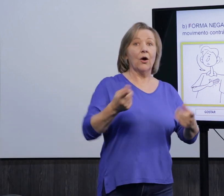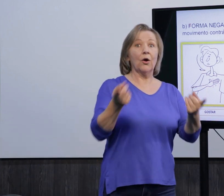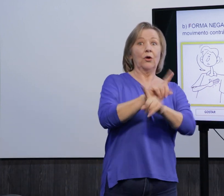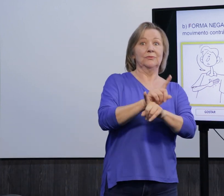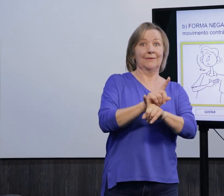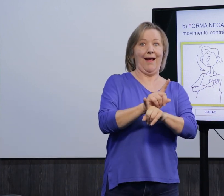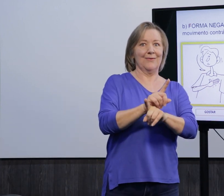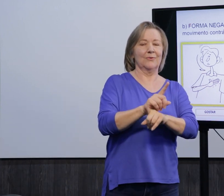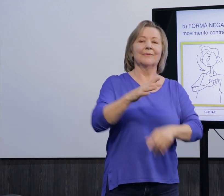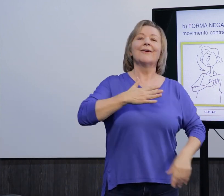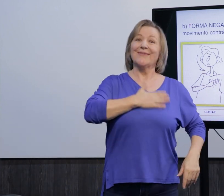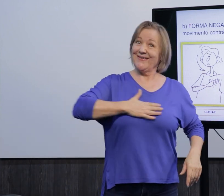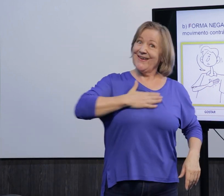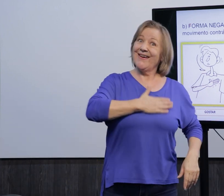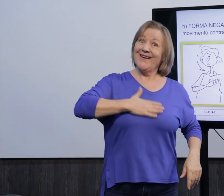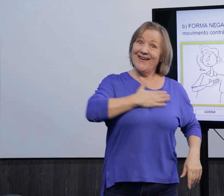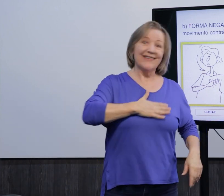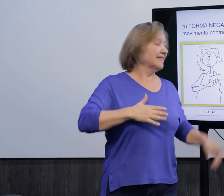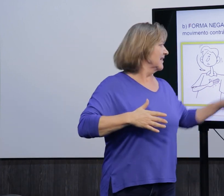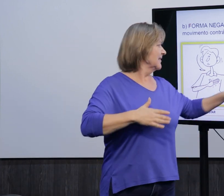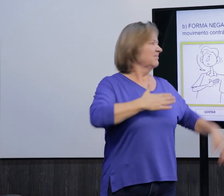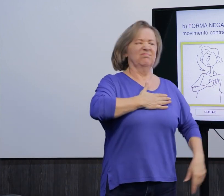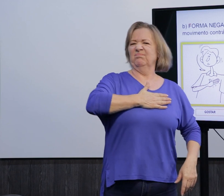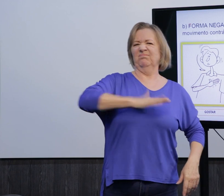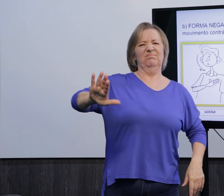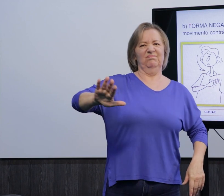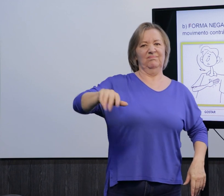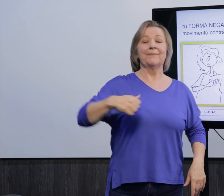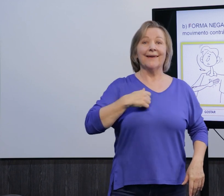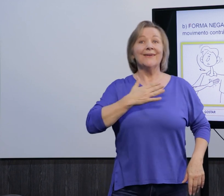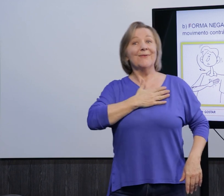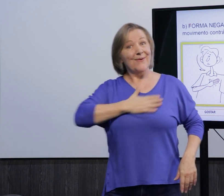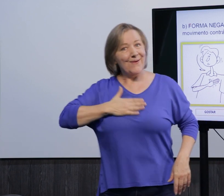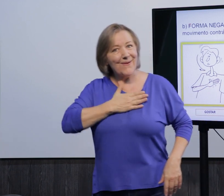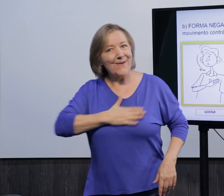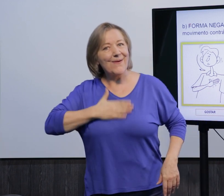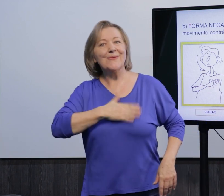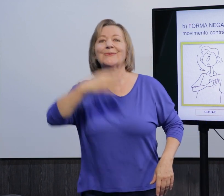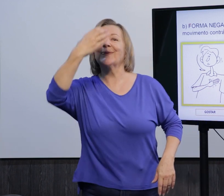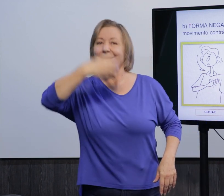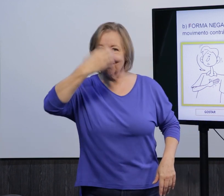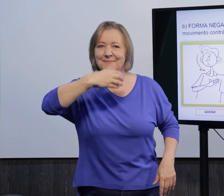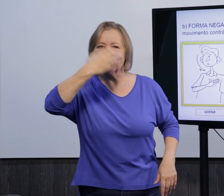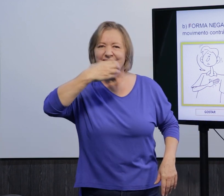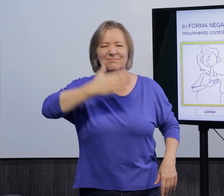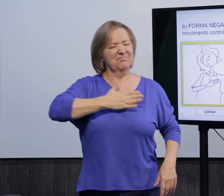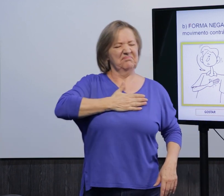E a forma negativa, eu gosto, ah, não gosto, eu gosto da maçã,